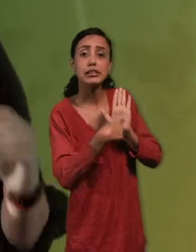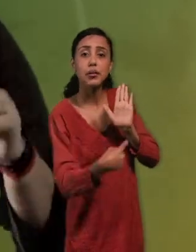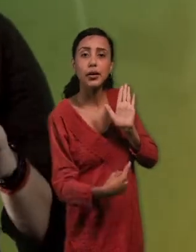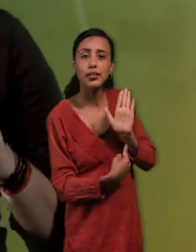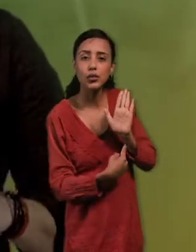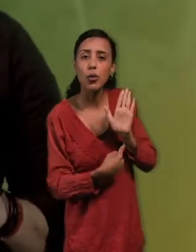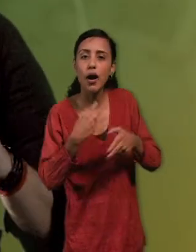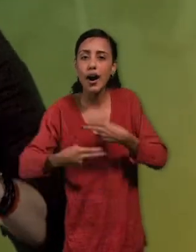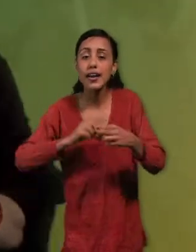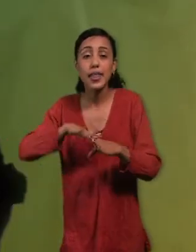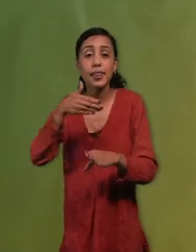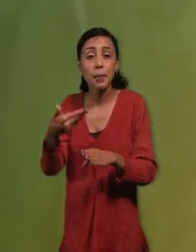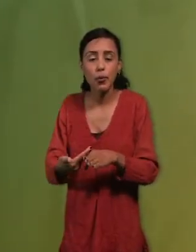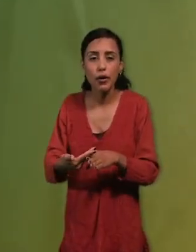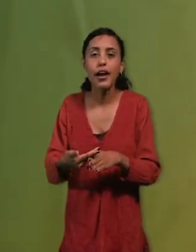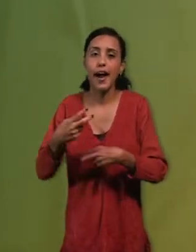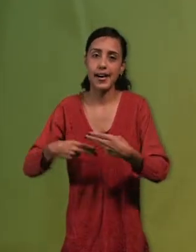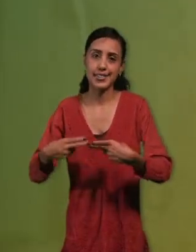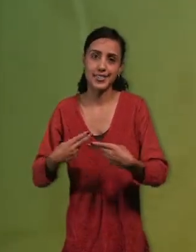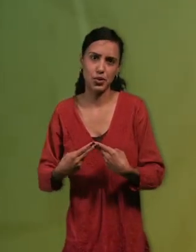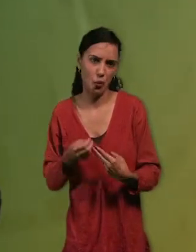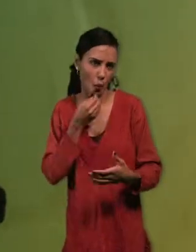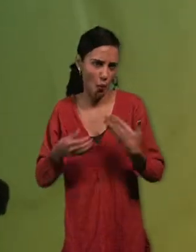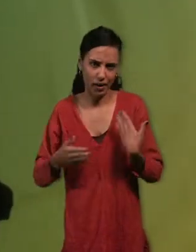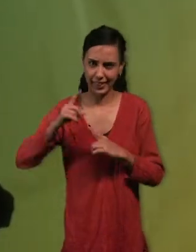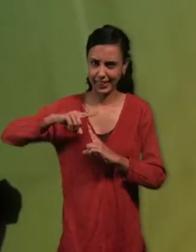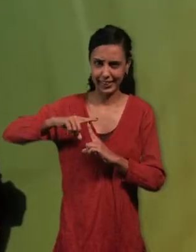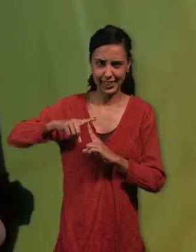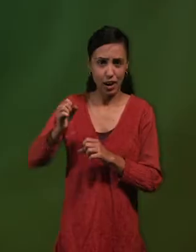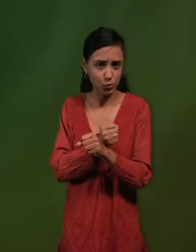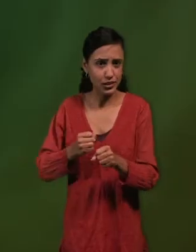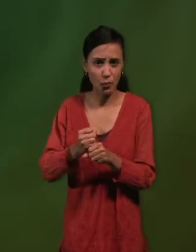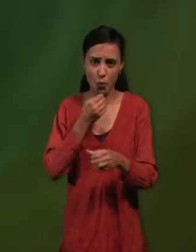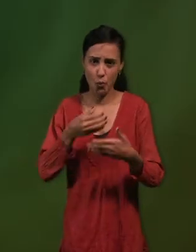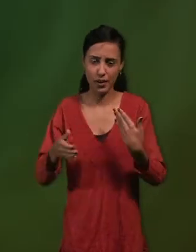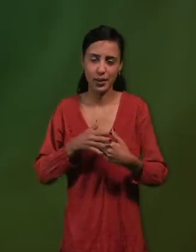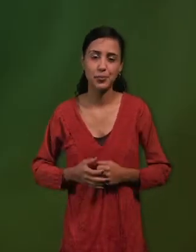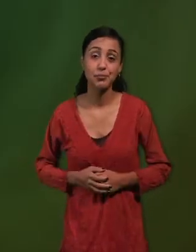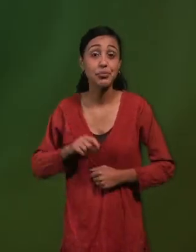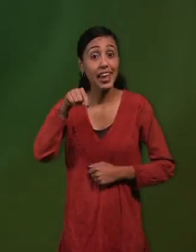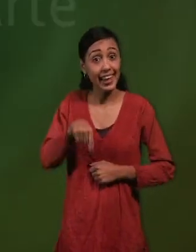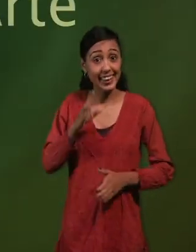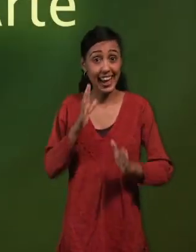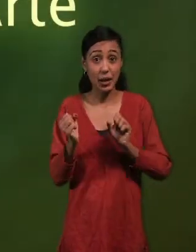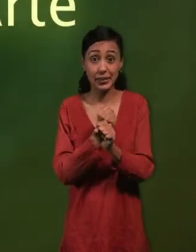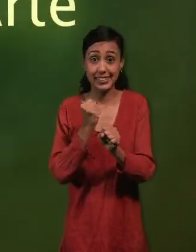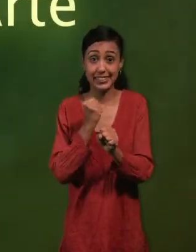y luego pasamos a la construcción, sea cual sea la técnica que estamos usando. En esta fase de trabajo es